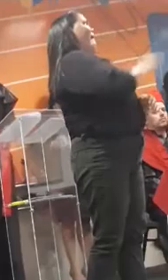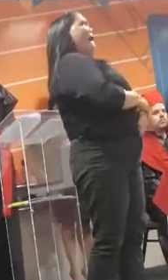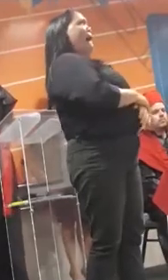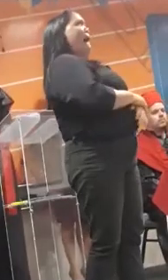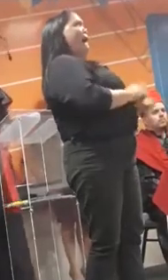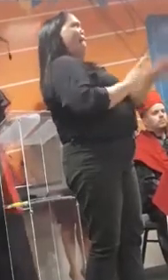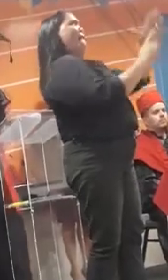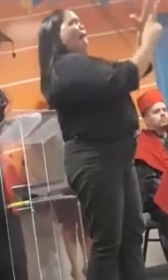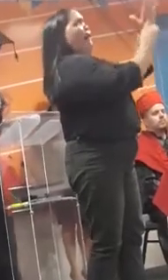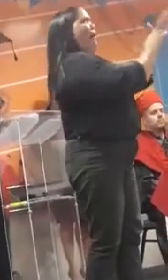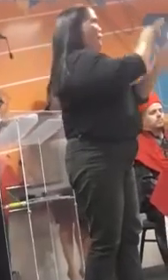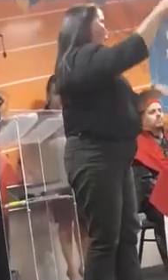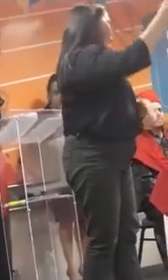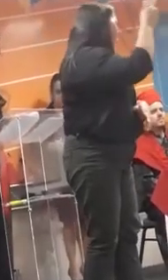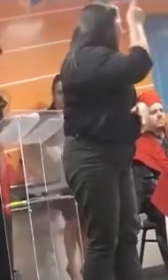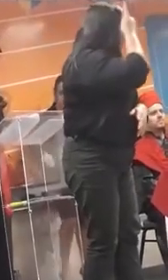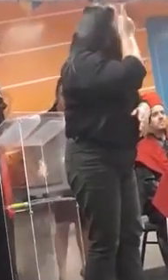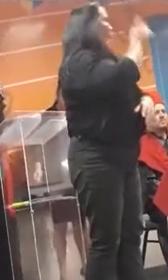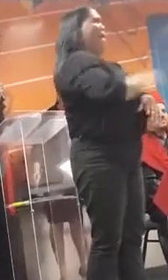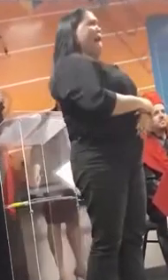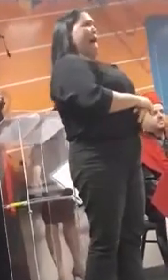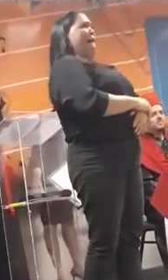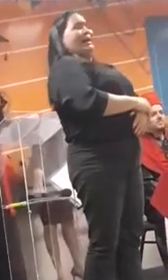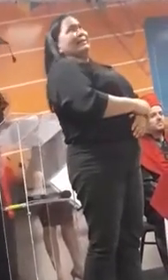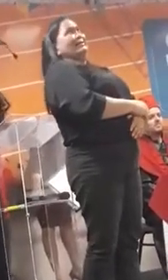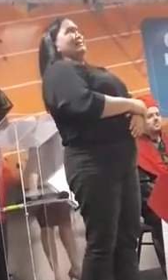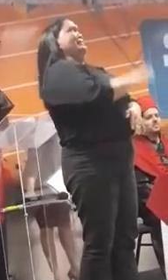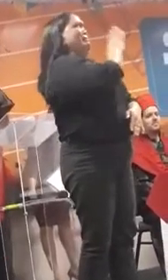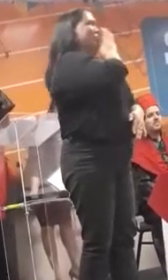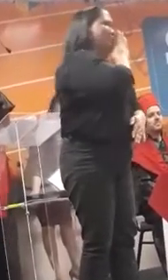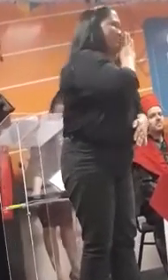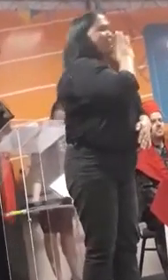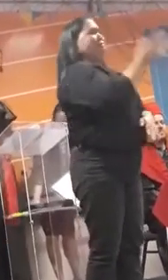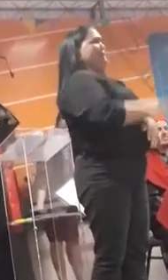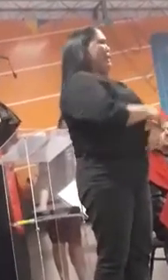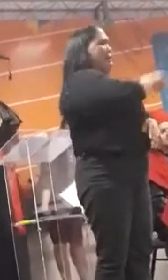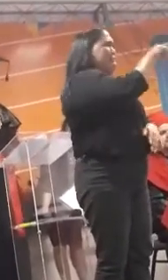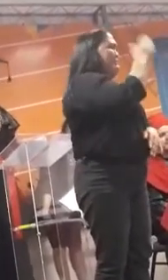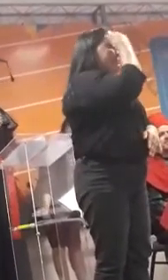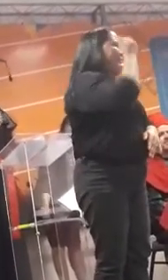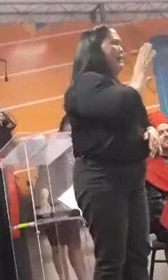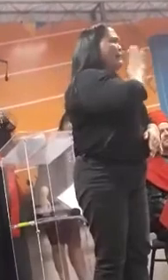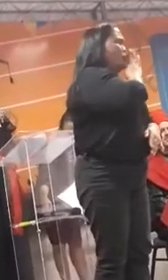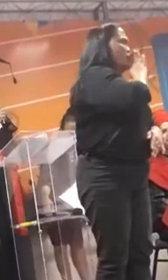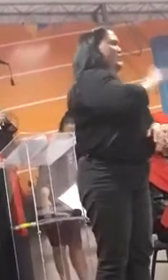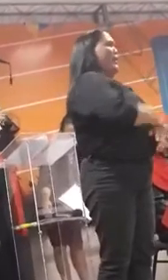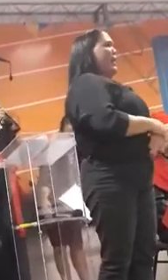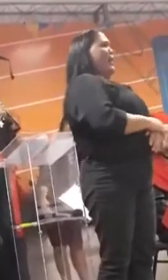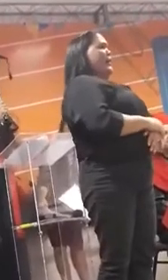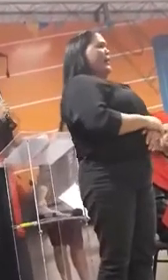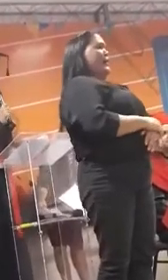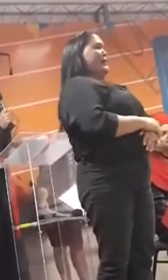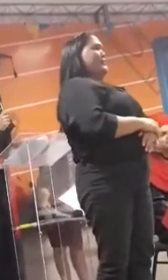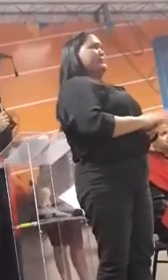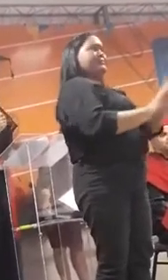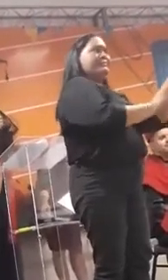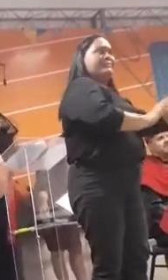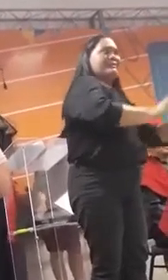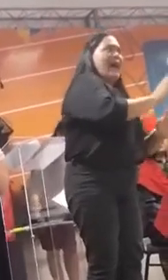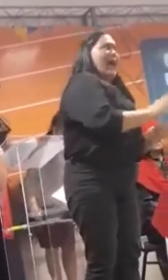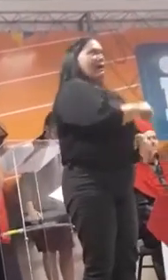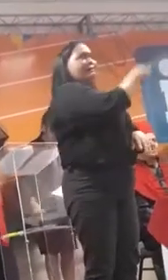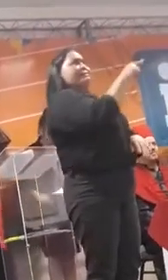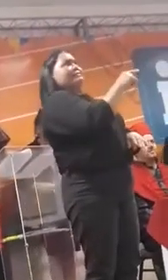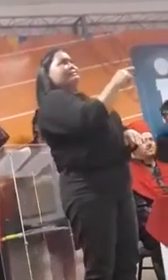Eita, infértil! Você não sabe mais de silêncio! Não é possível, gente! Olha, aqui ninguém passa no conselho!